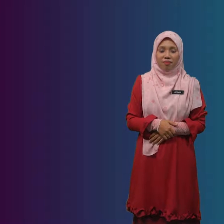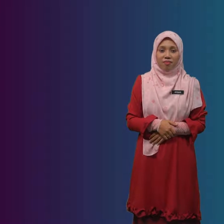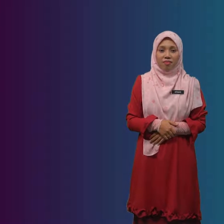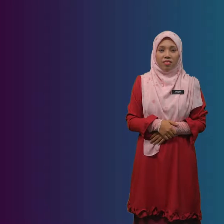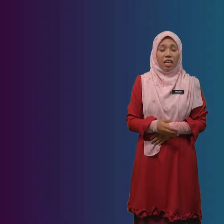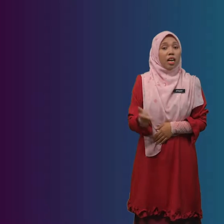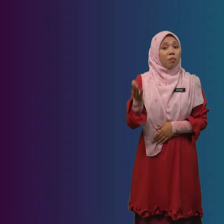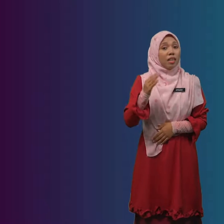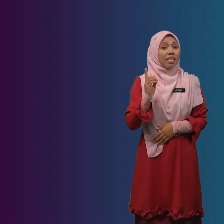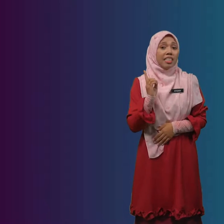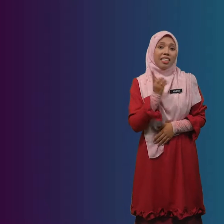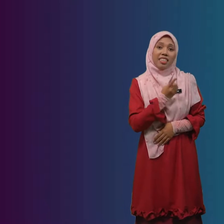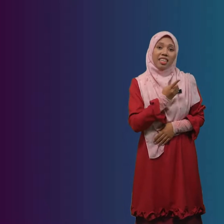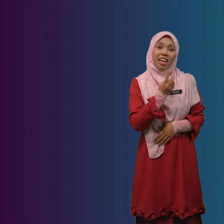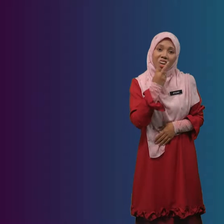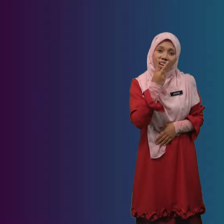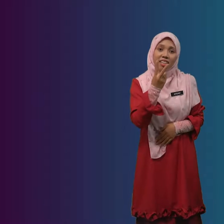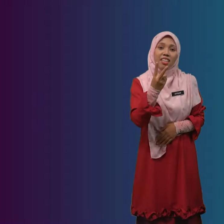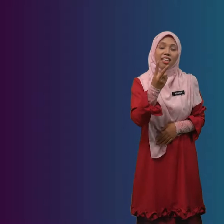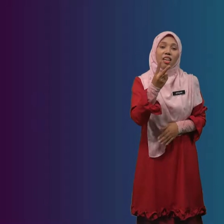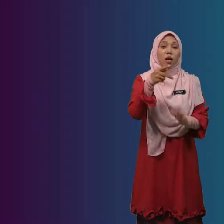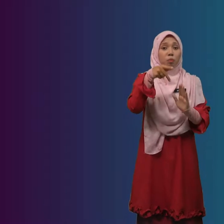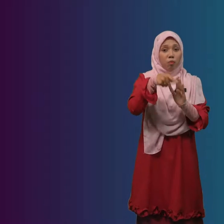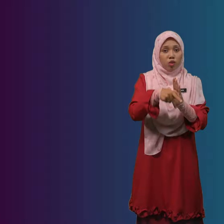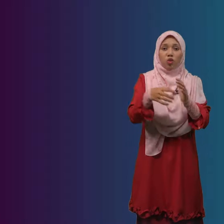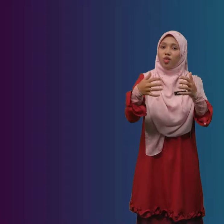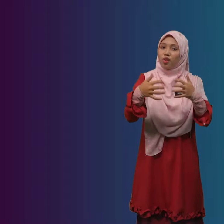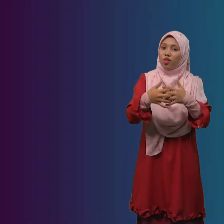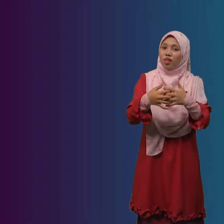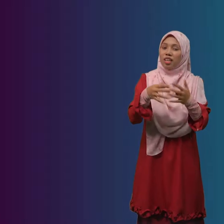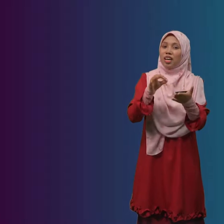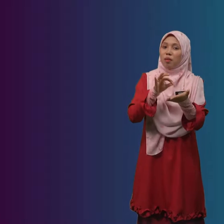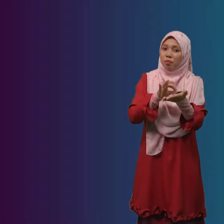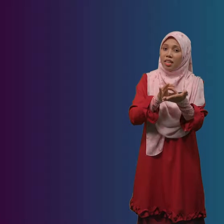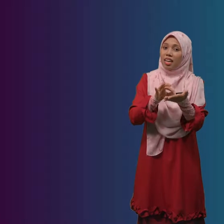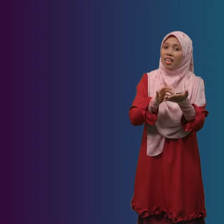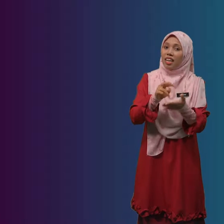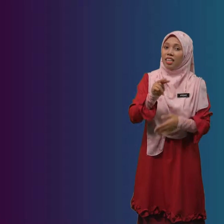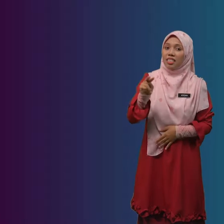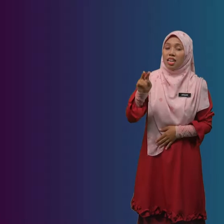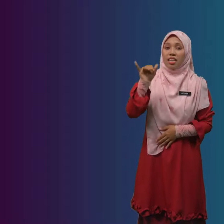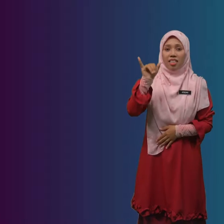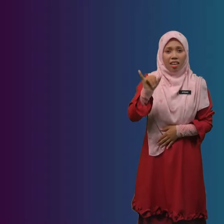Mari Mari kita Lihat Penjodoh Bilangan Yang